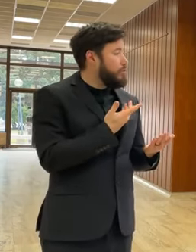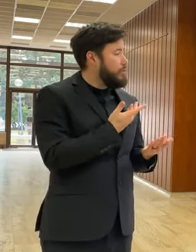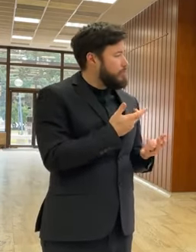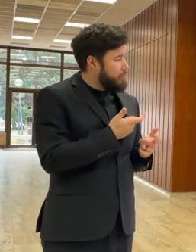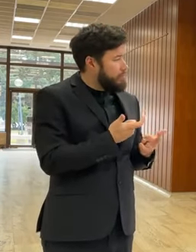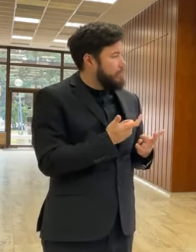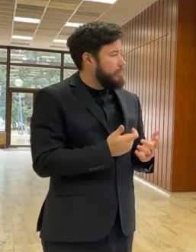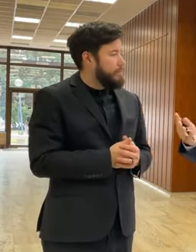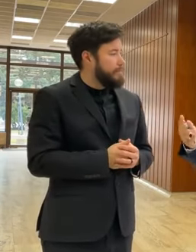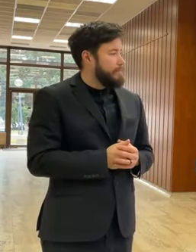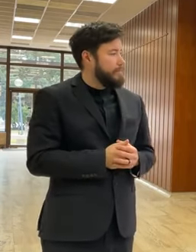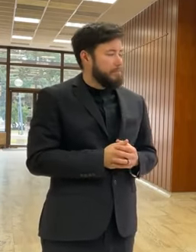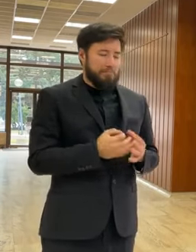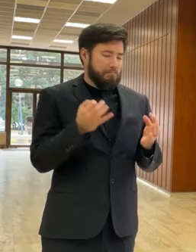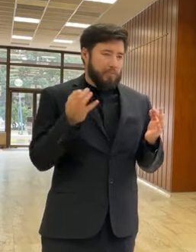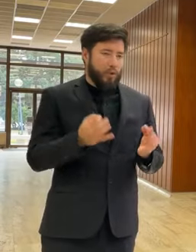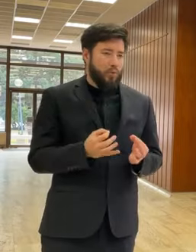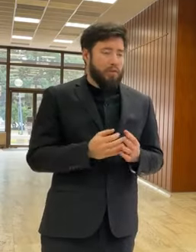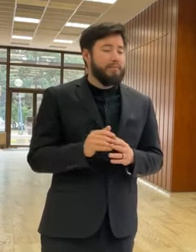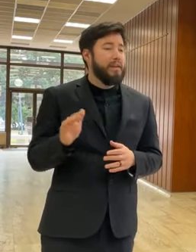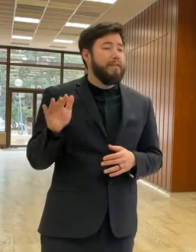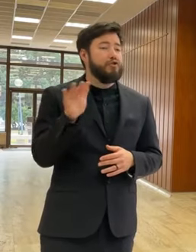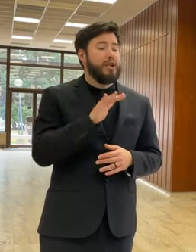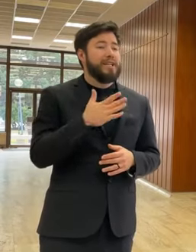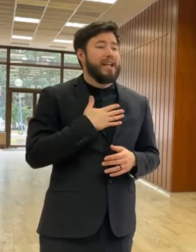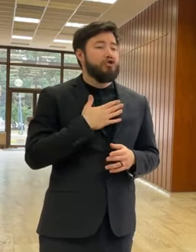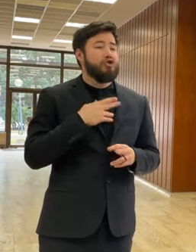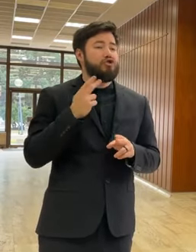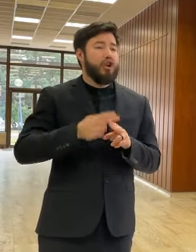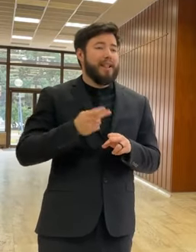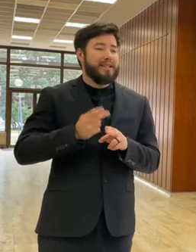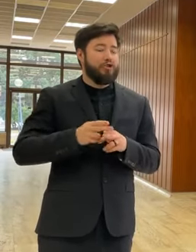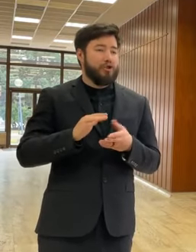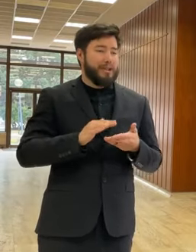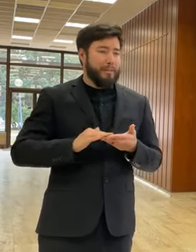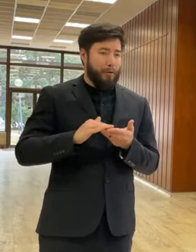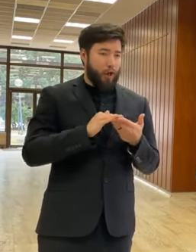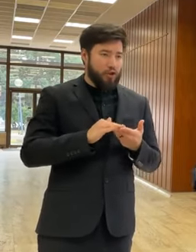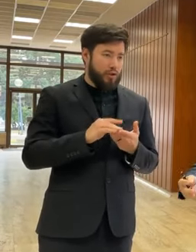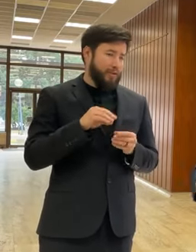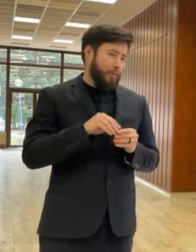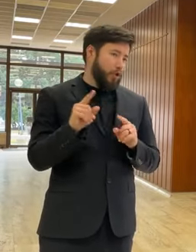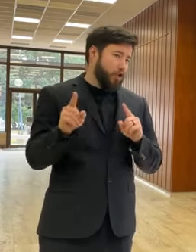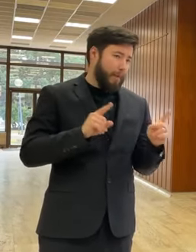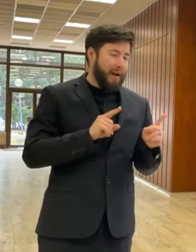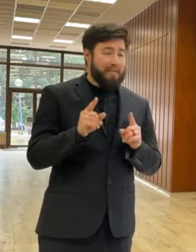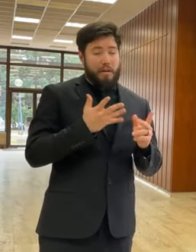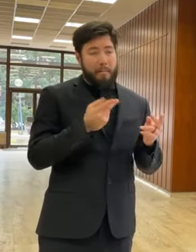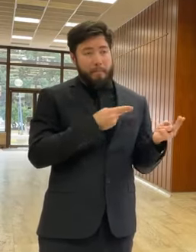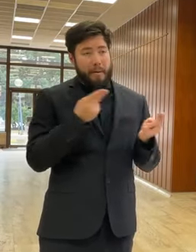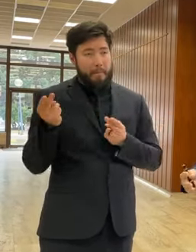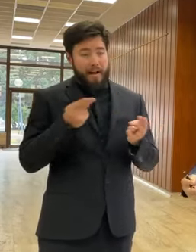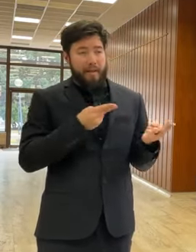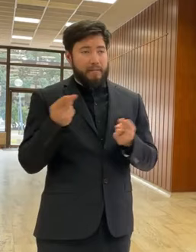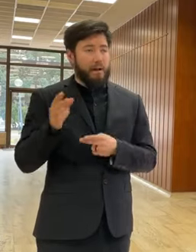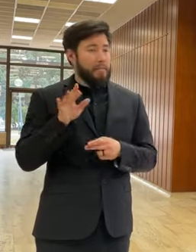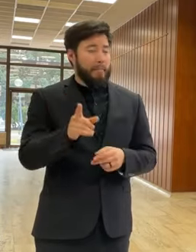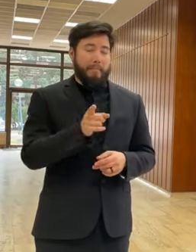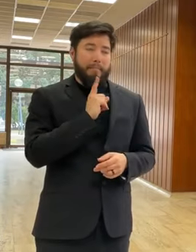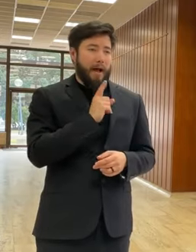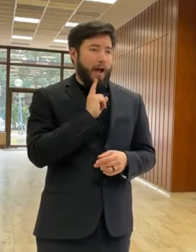jednoducho preto, lebo keď sa pozriete, všetky naše železničné spoločnosti, či dopravné, alebo prepravné, majú nedostatok